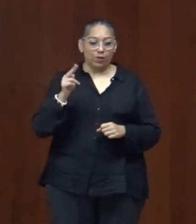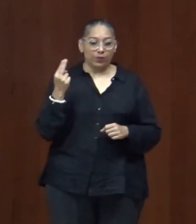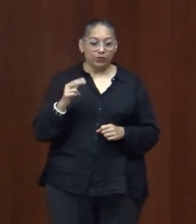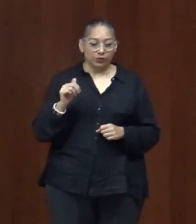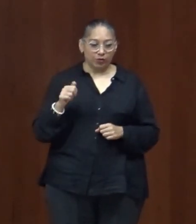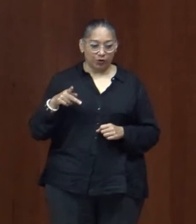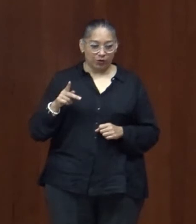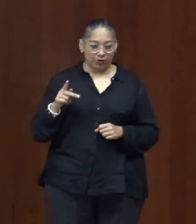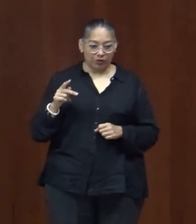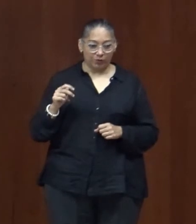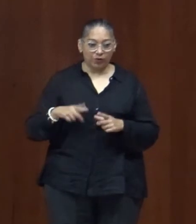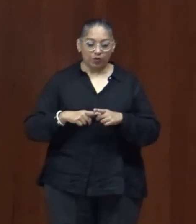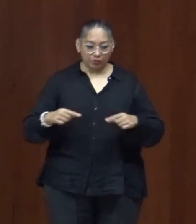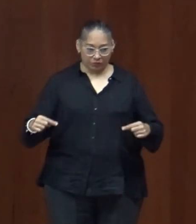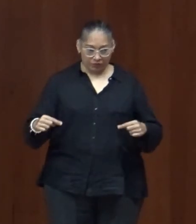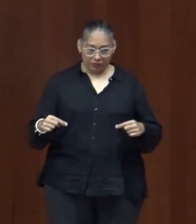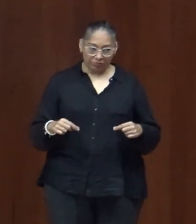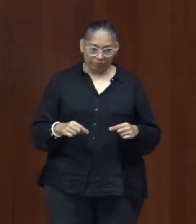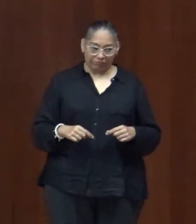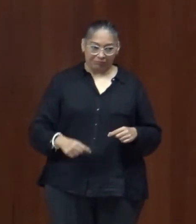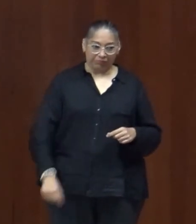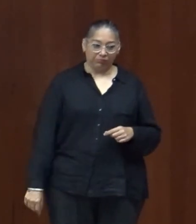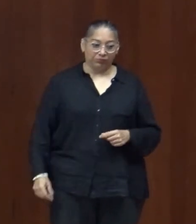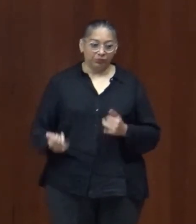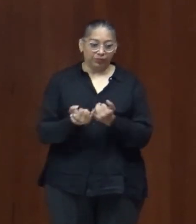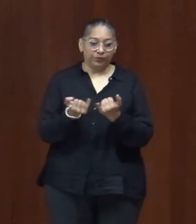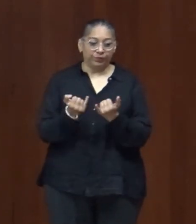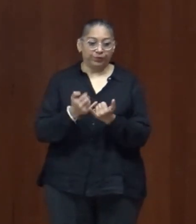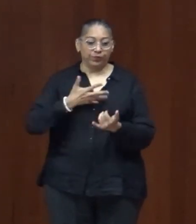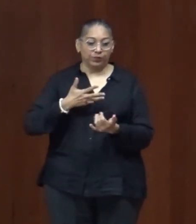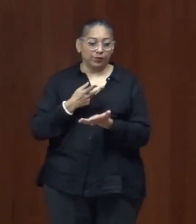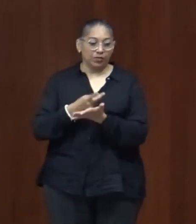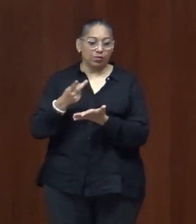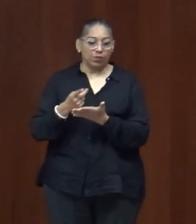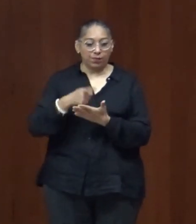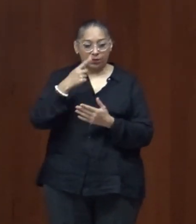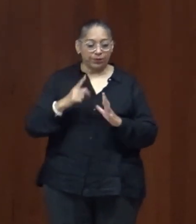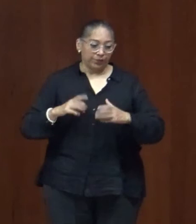en posgrado de resiliencia para la sustentabilidad por parte de la